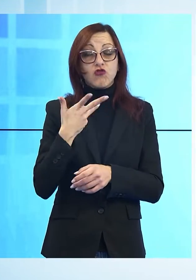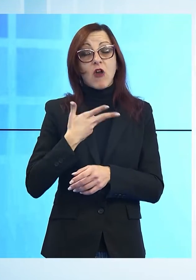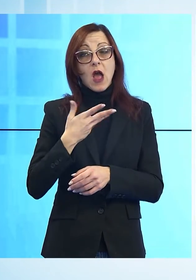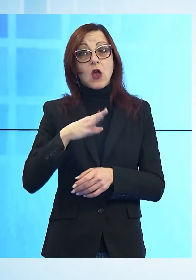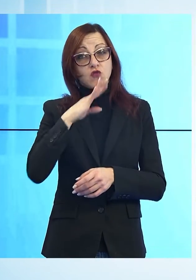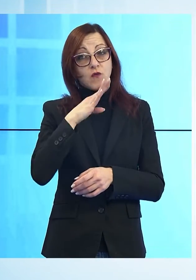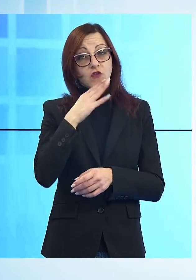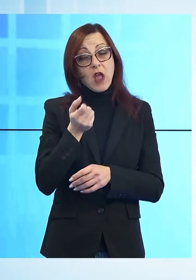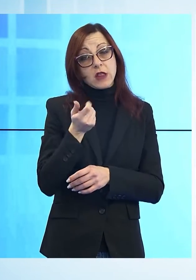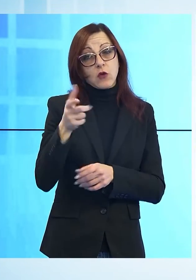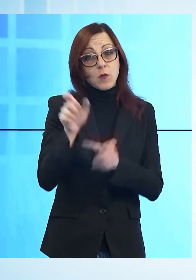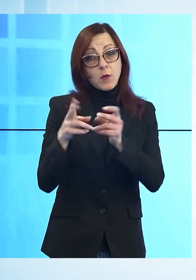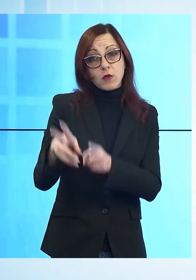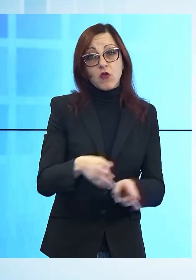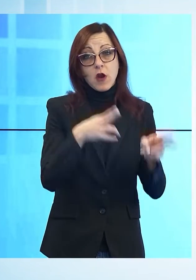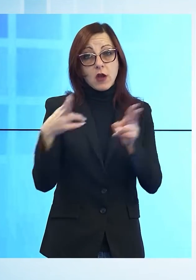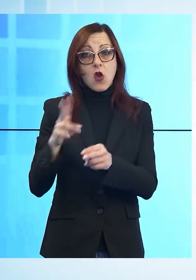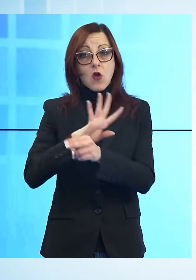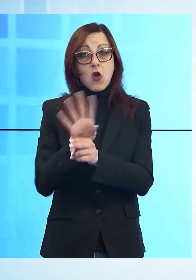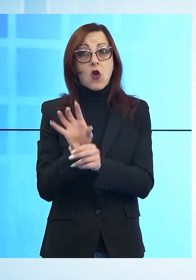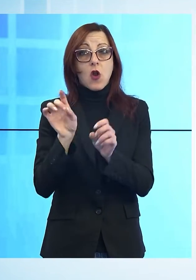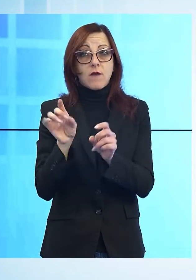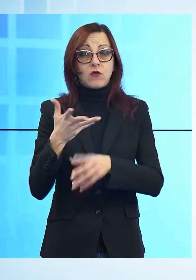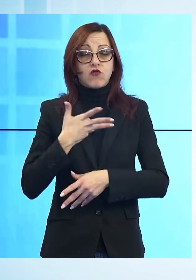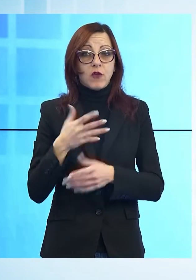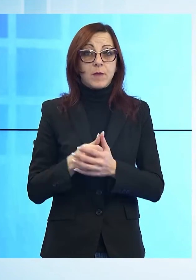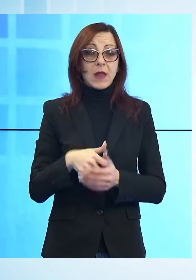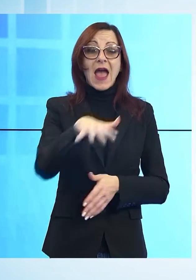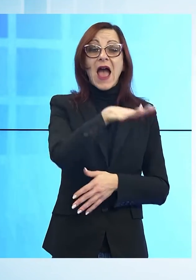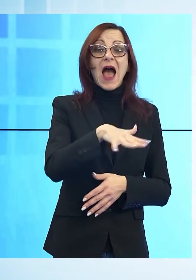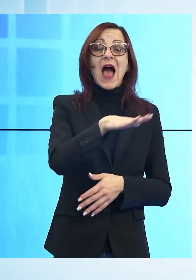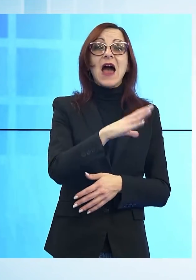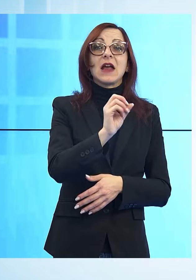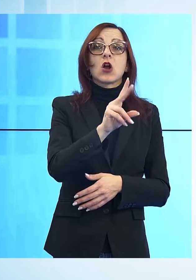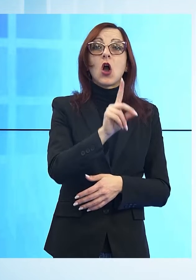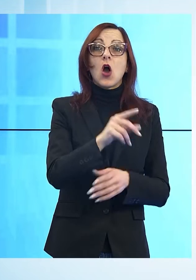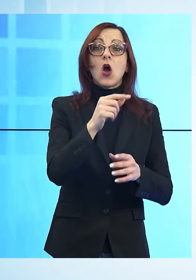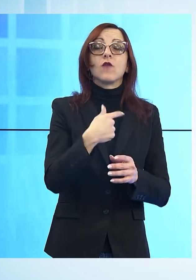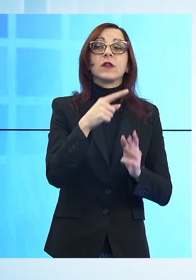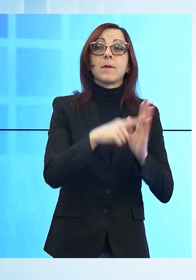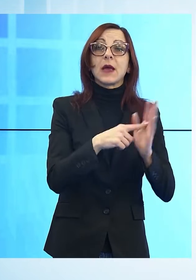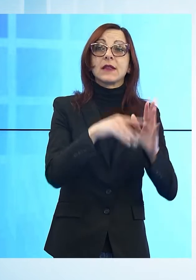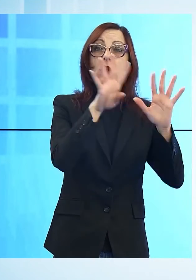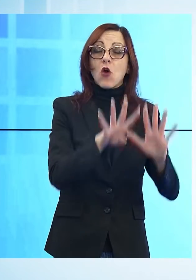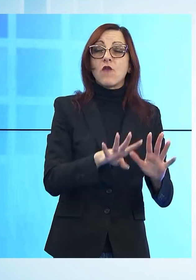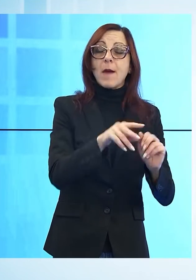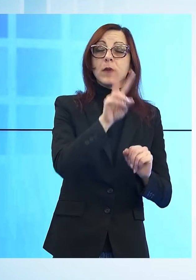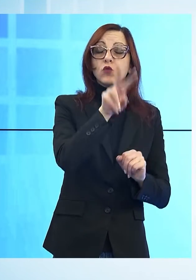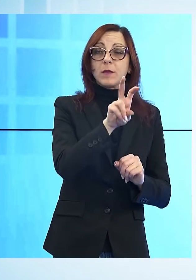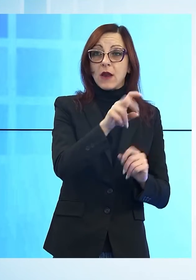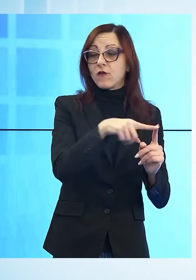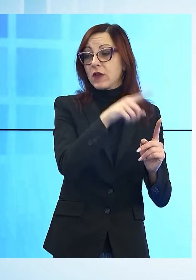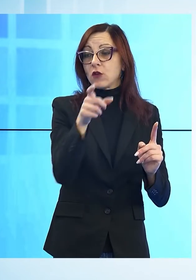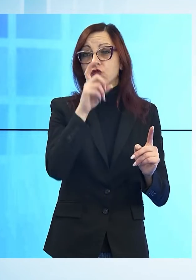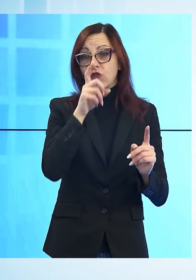positivi al coronavirus. Un'area Covid all'ospedale di Barga era già stata aperta dal mese di novembre 2020 fino al mese di